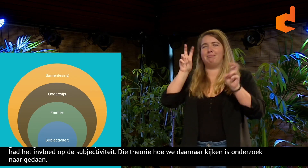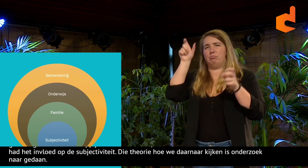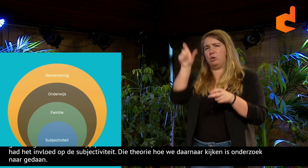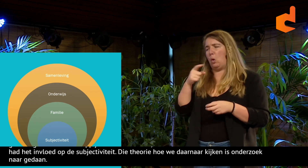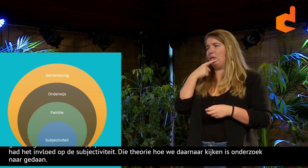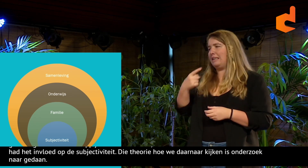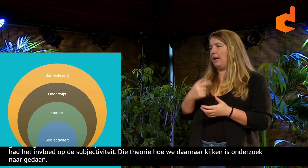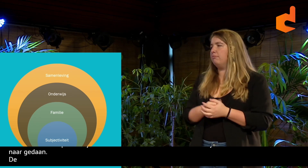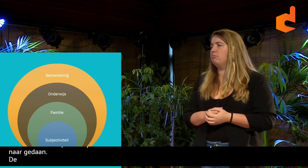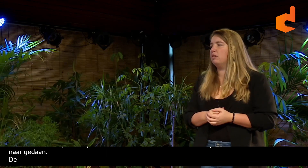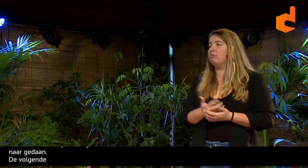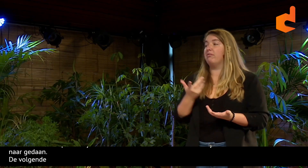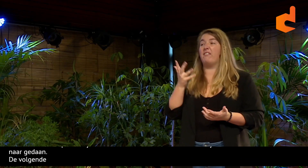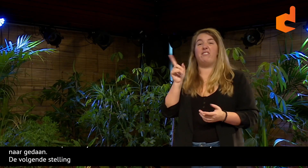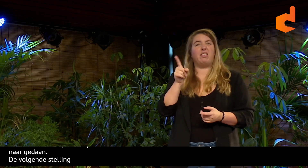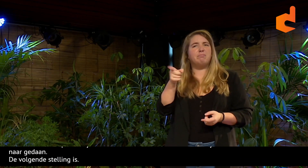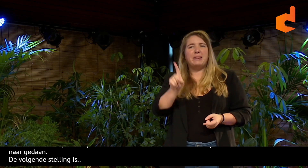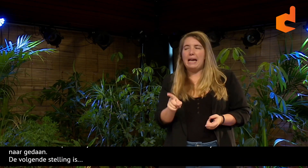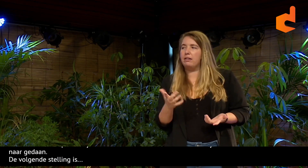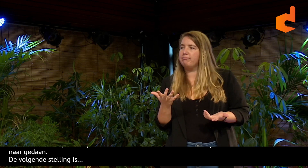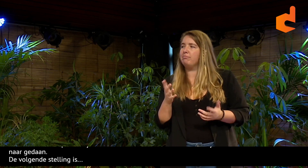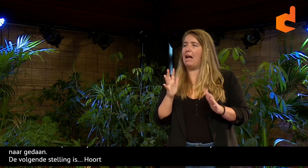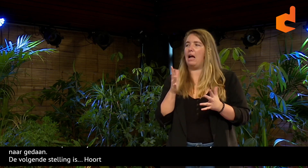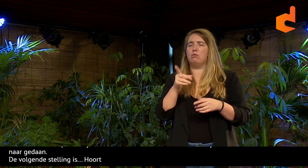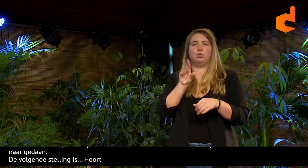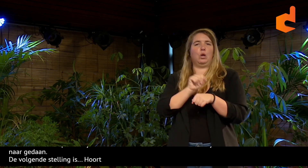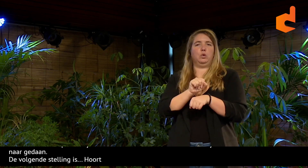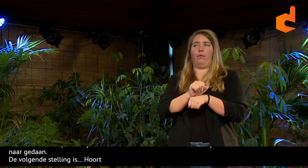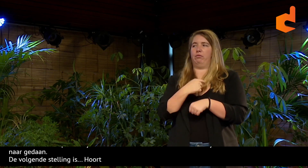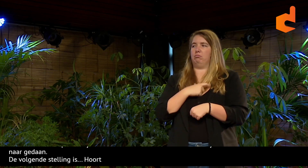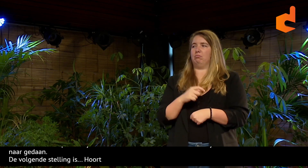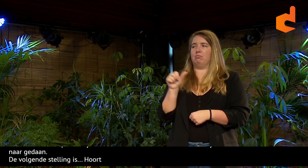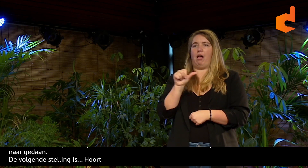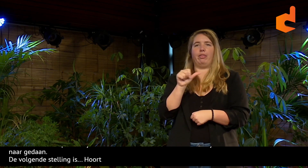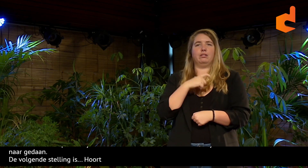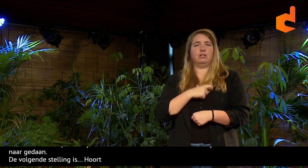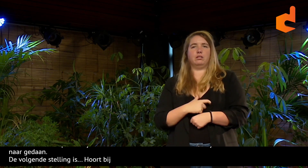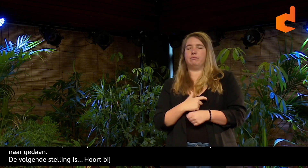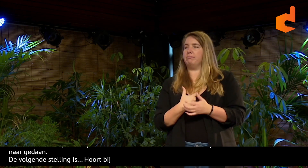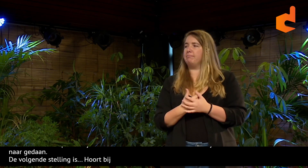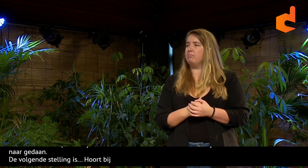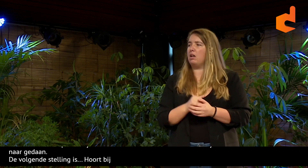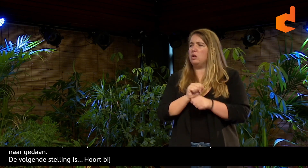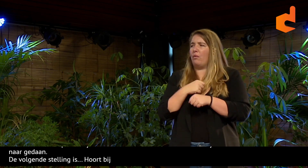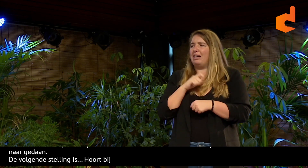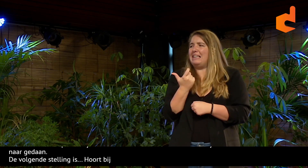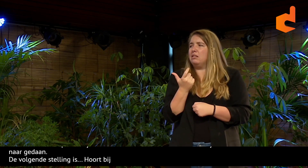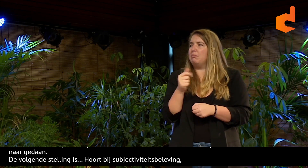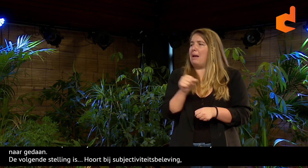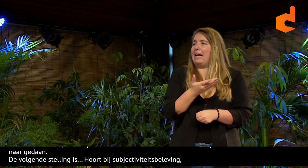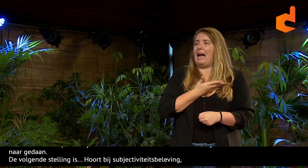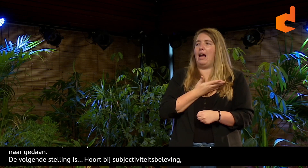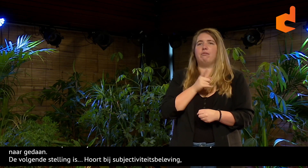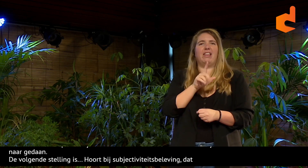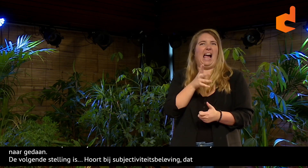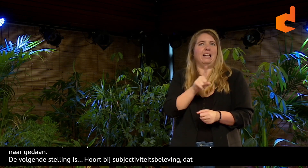De volgende stelling hoort bij subjectiviteitsbelevening. Nou, wat dat betekent is eigenlijk dat je het doet alsof je